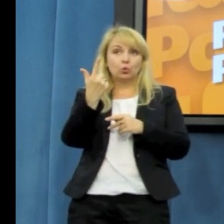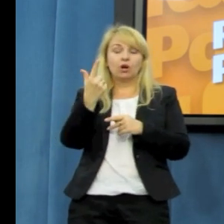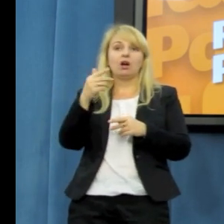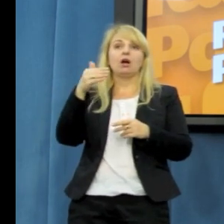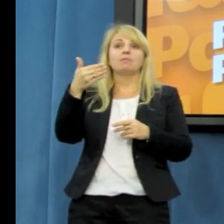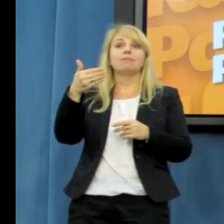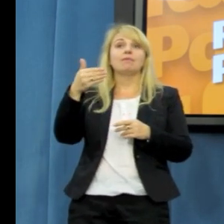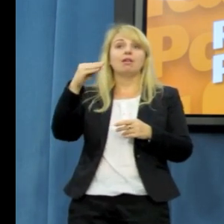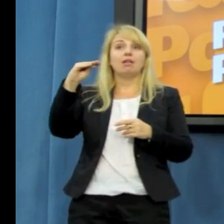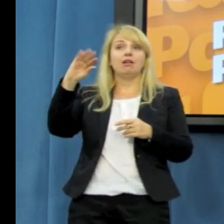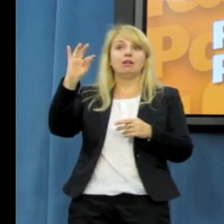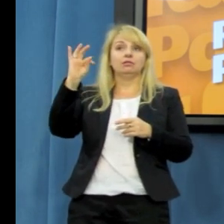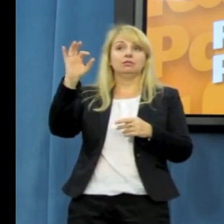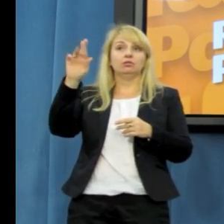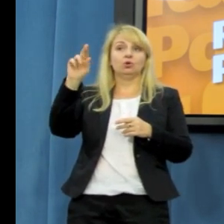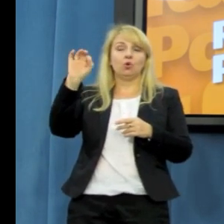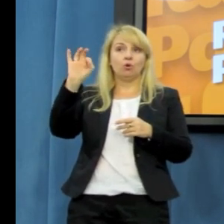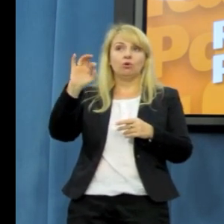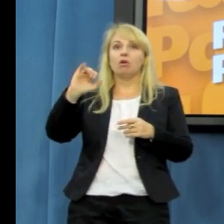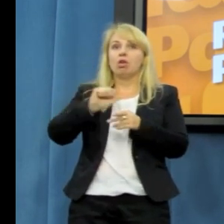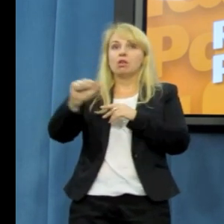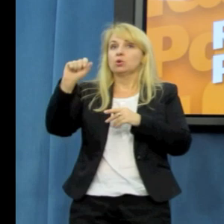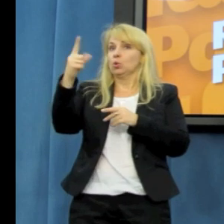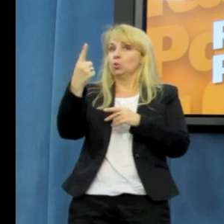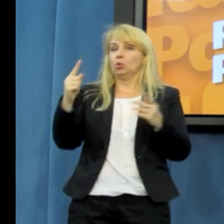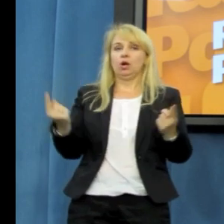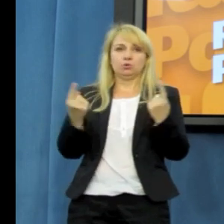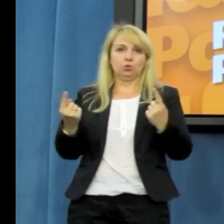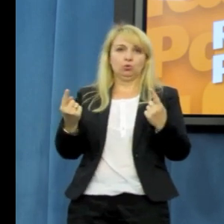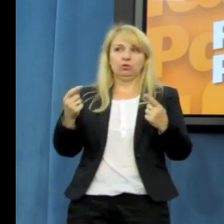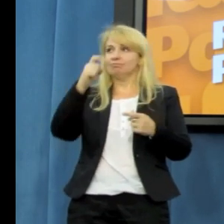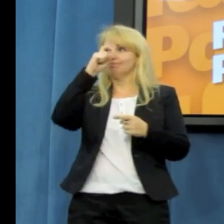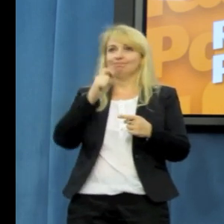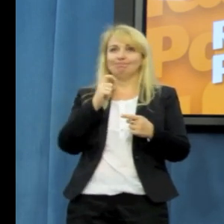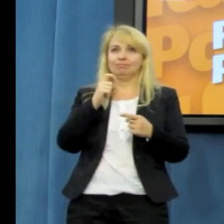metra dzieje się coś niedobrego.